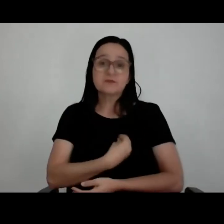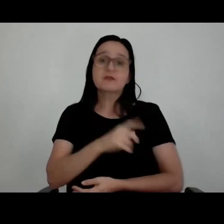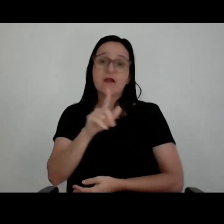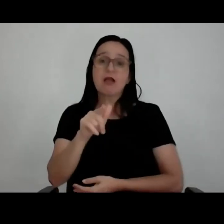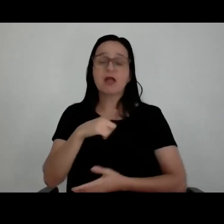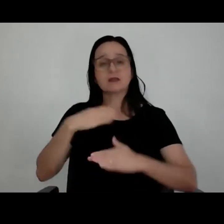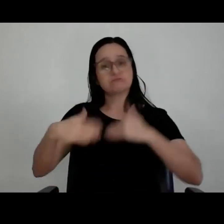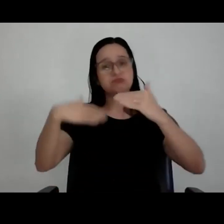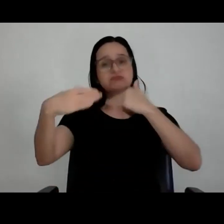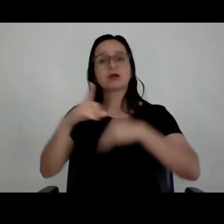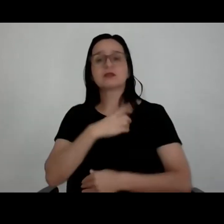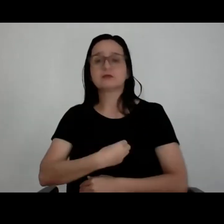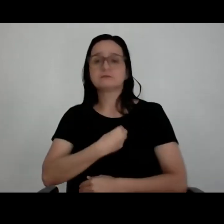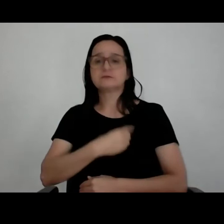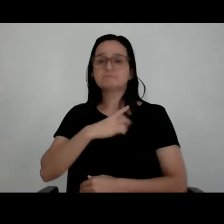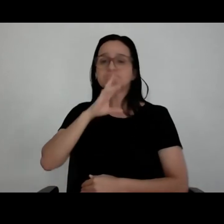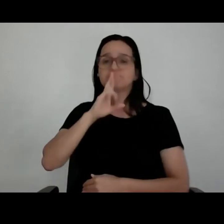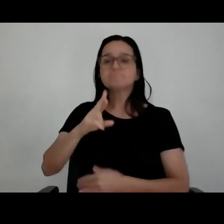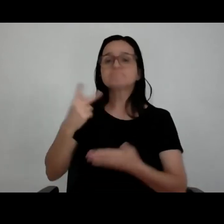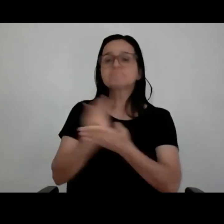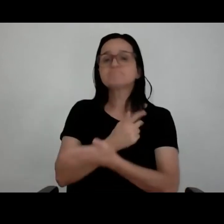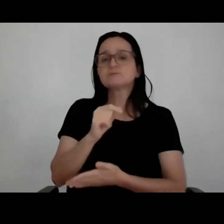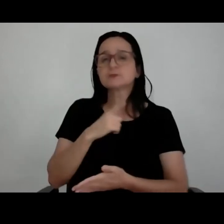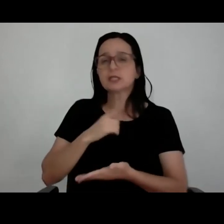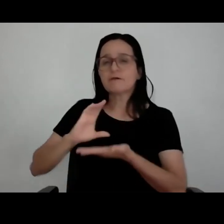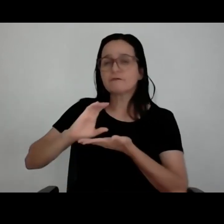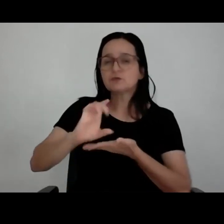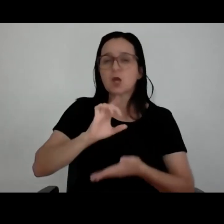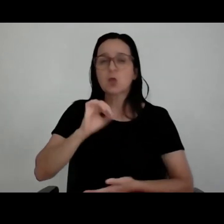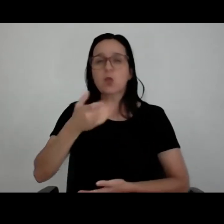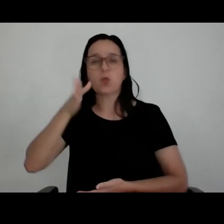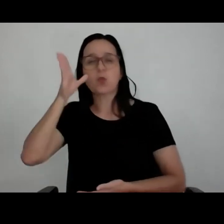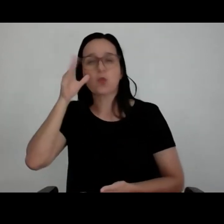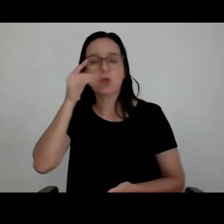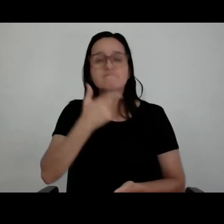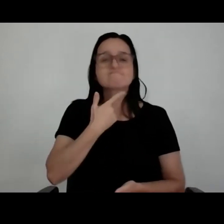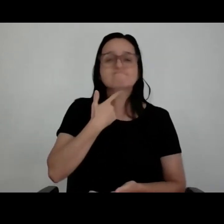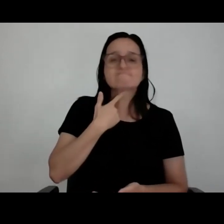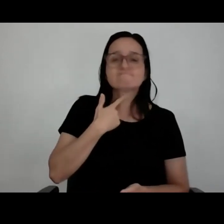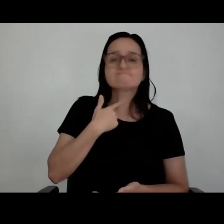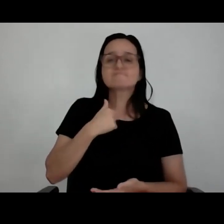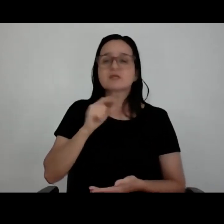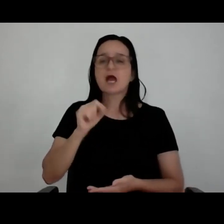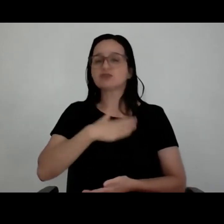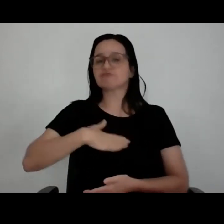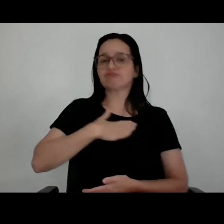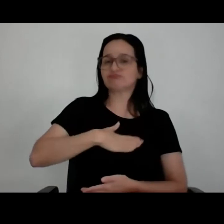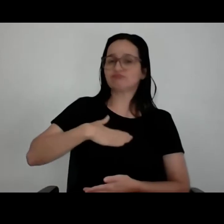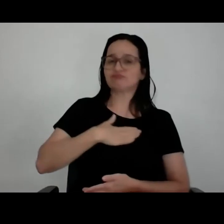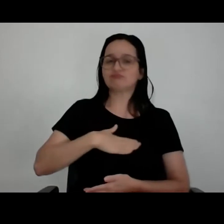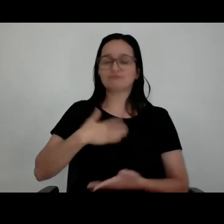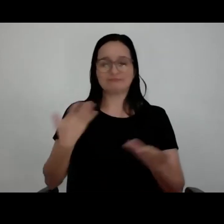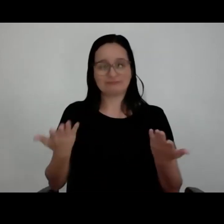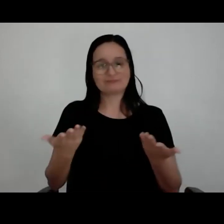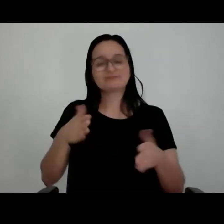Os nossos resultados vão vir de investimento, curiosidade, vontade, dedicação e prazer. Com isso, você consegue fazer